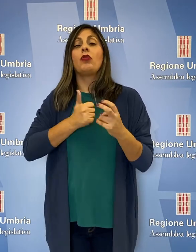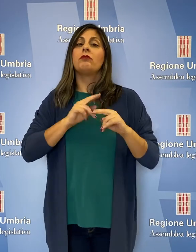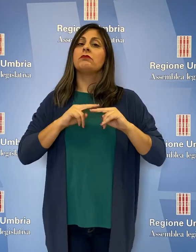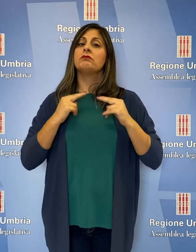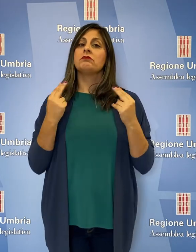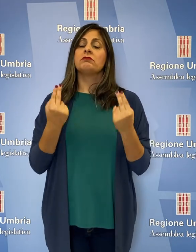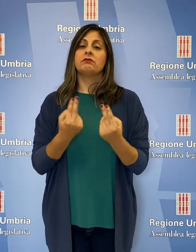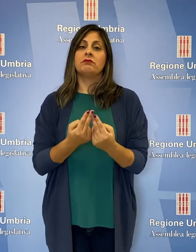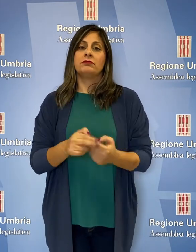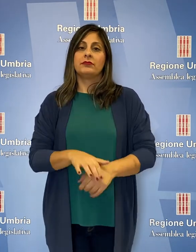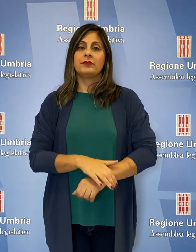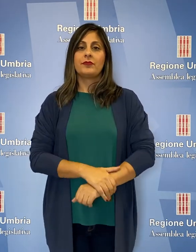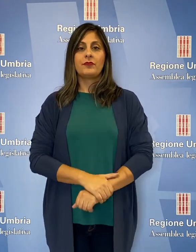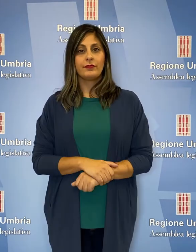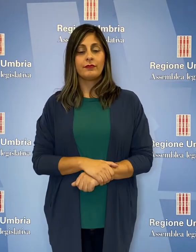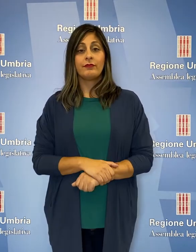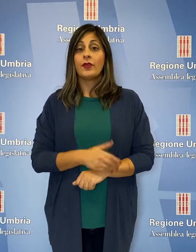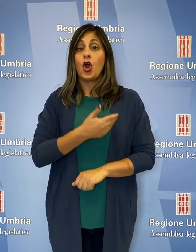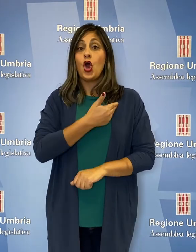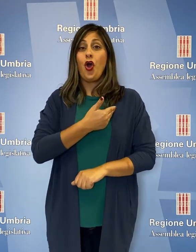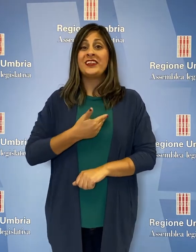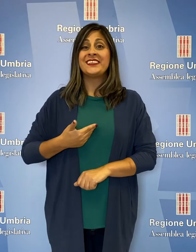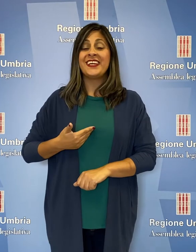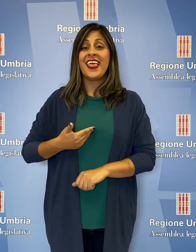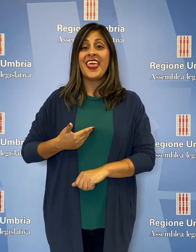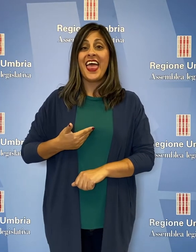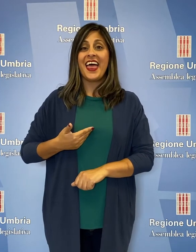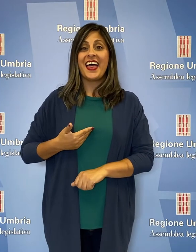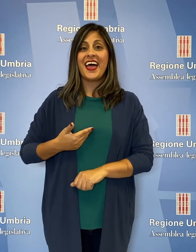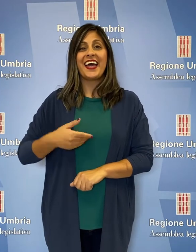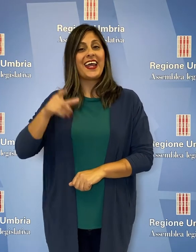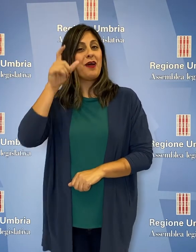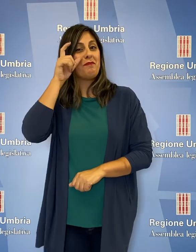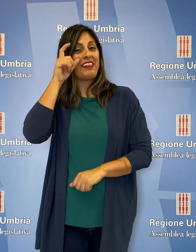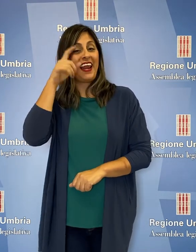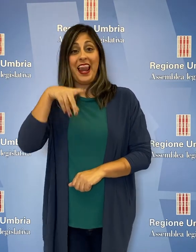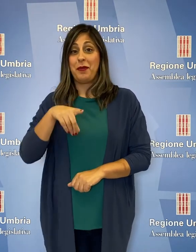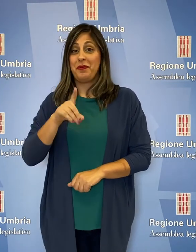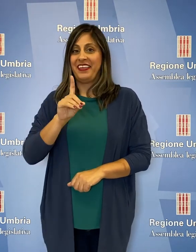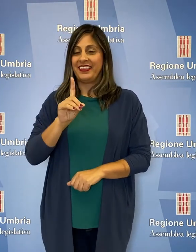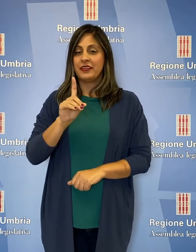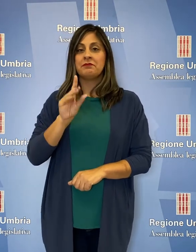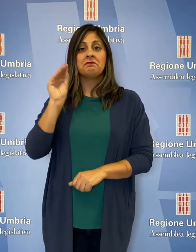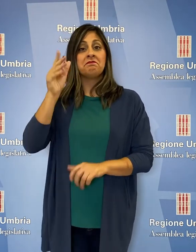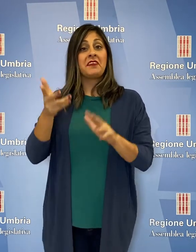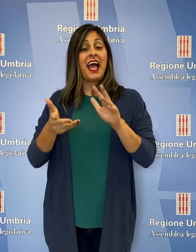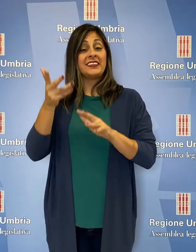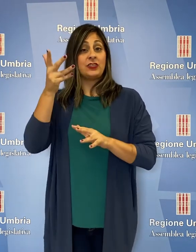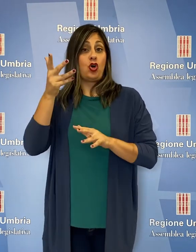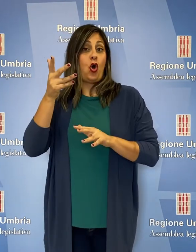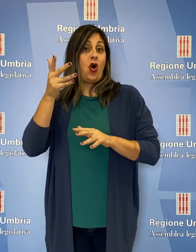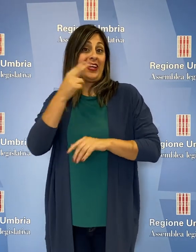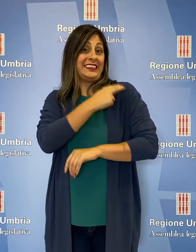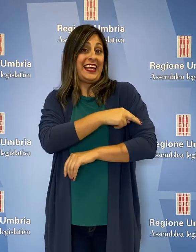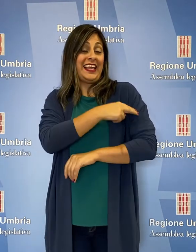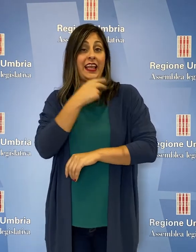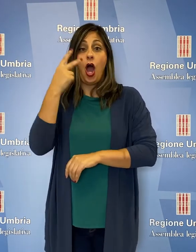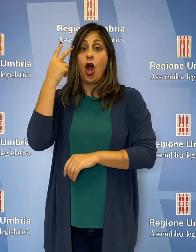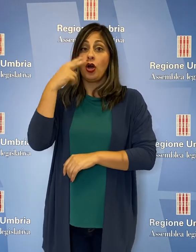opera in piena autonomia. Il consigliere Michele Bettarelli del Partito Democratico ha chiesto all'assessore alla sanità, Luca Coletto,